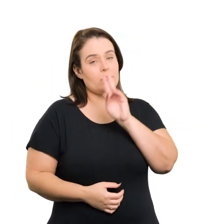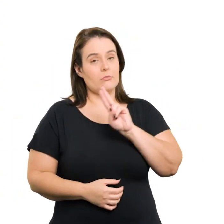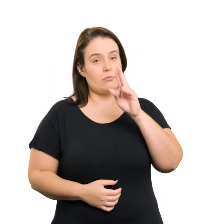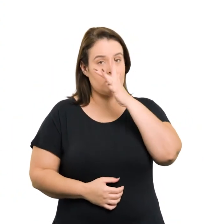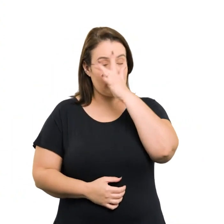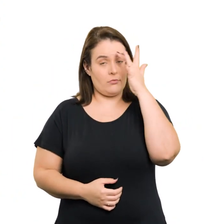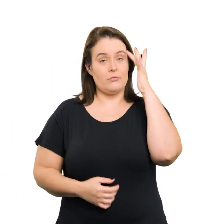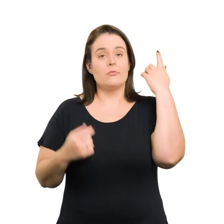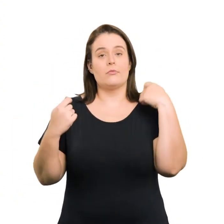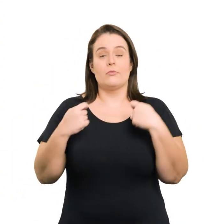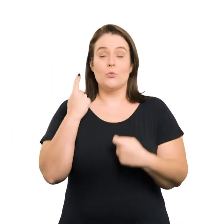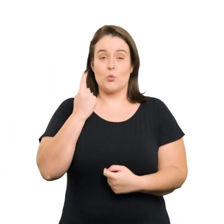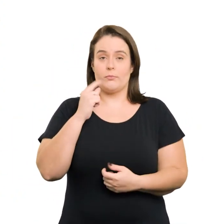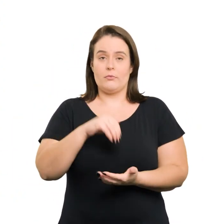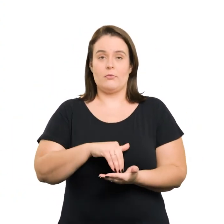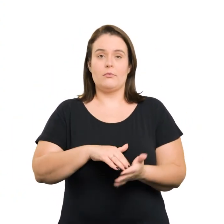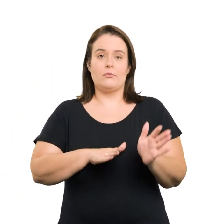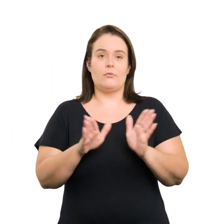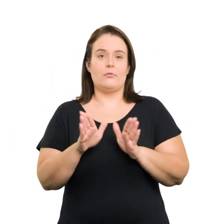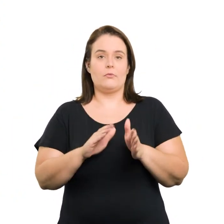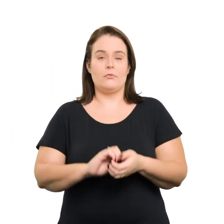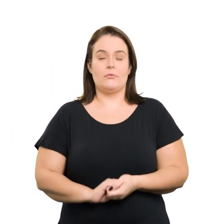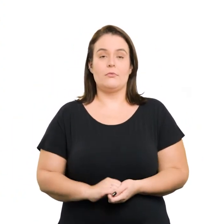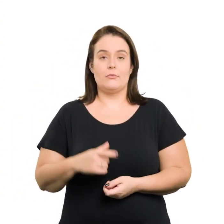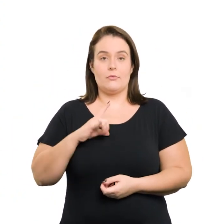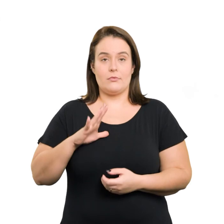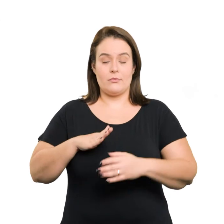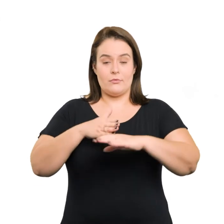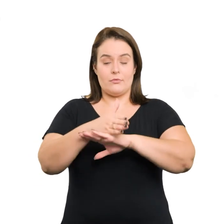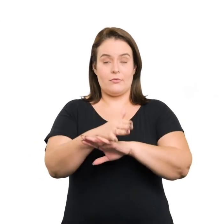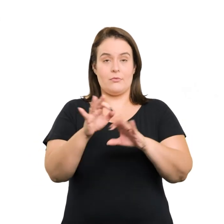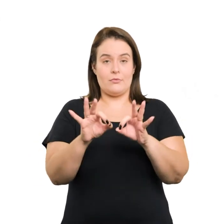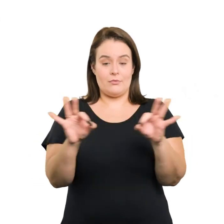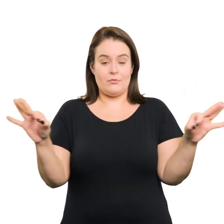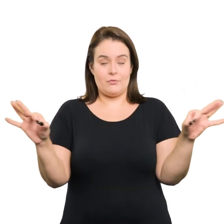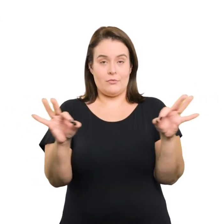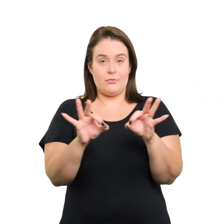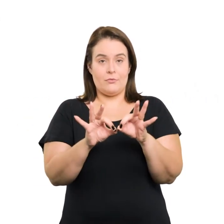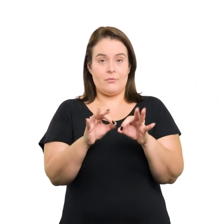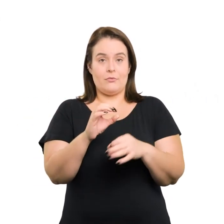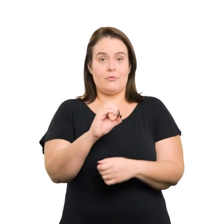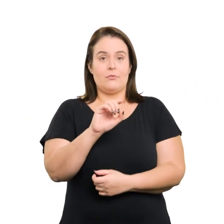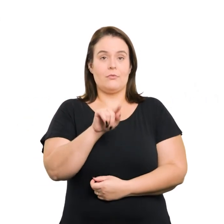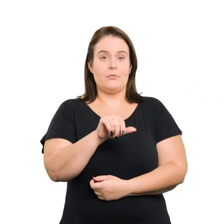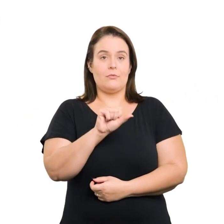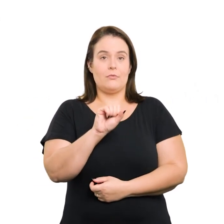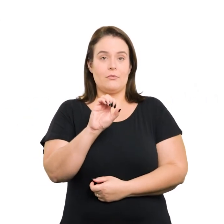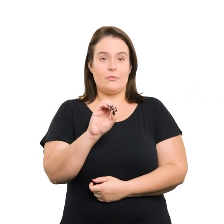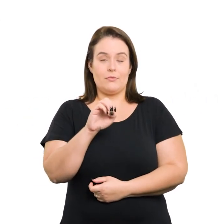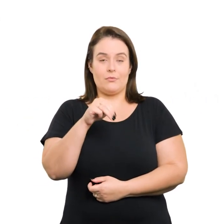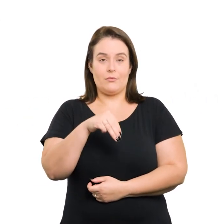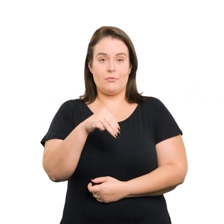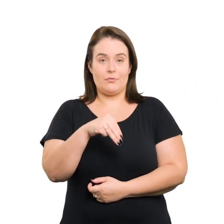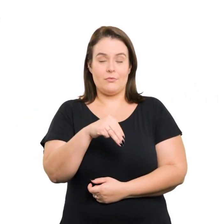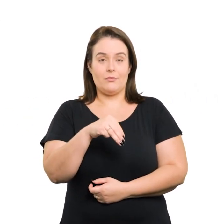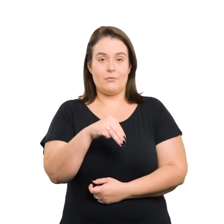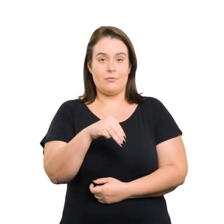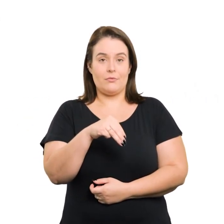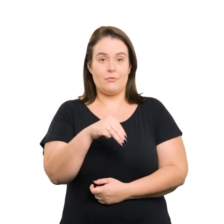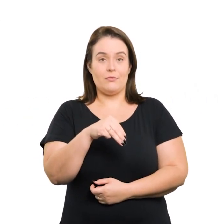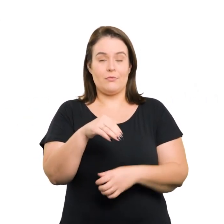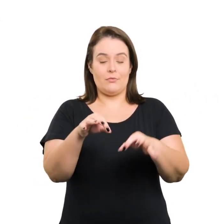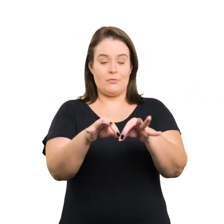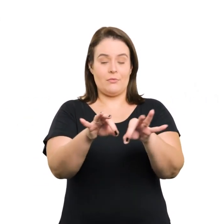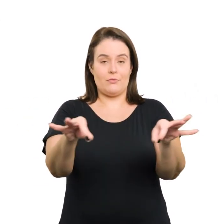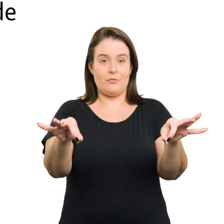público pelo menos um deve ser acessível Prevendo uma entrada com vão livre de no mínimo 0,80